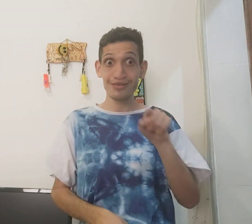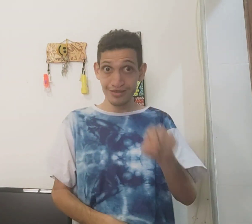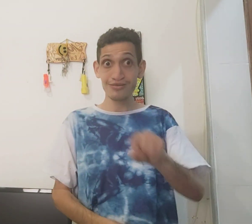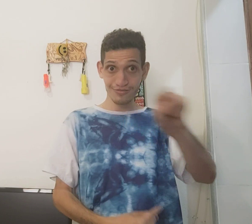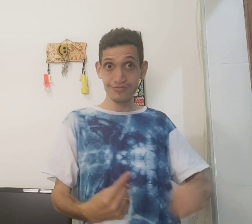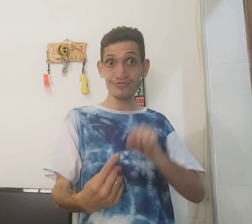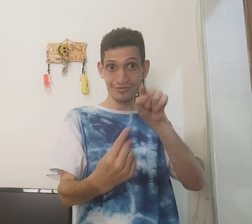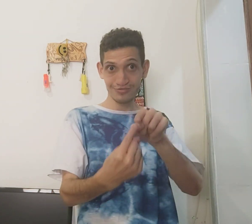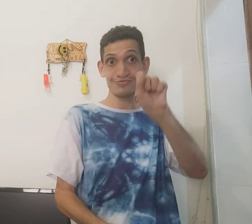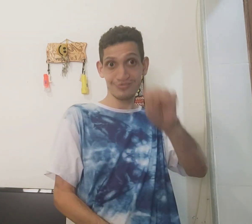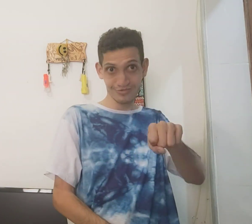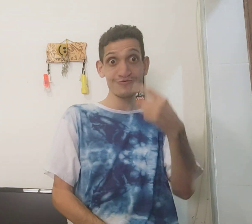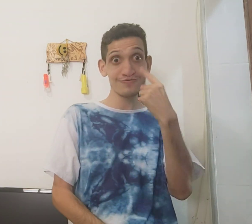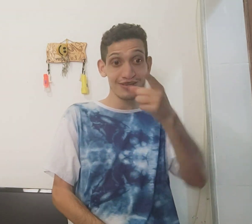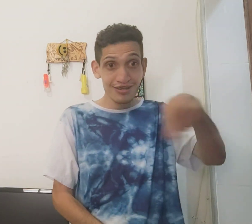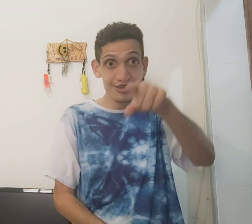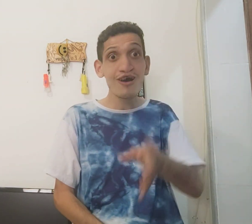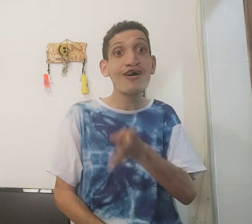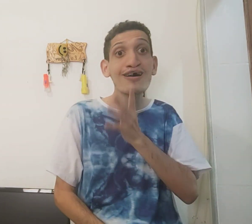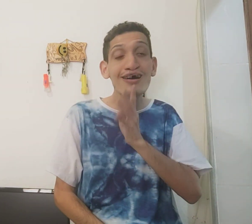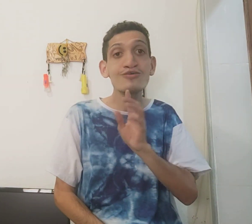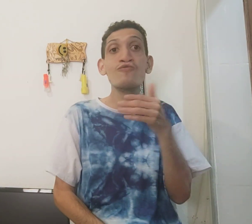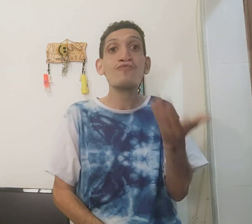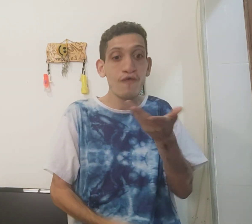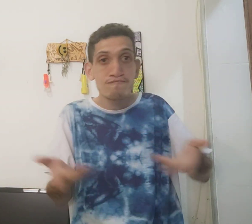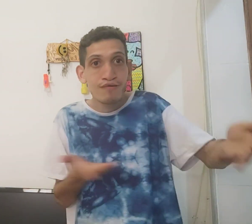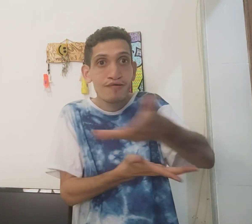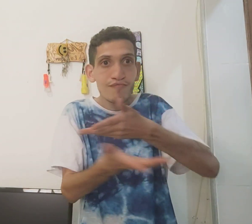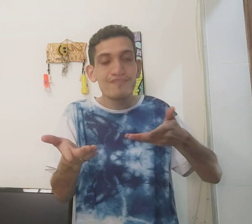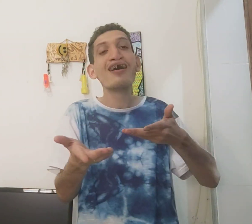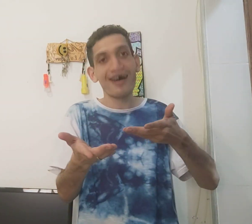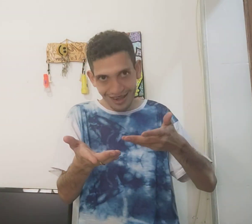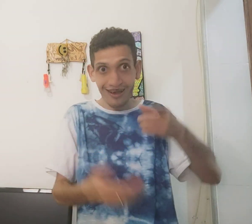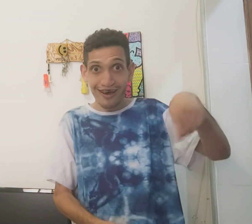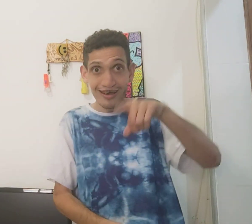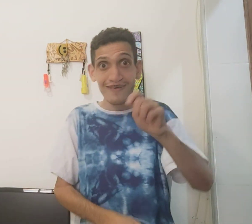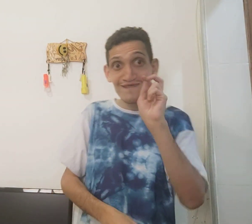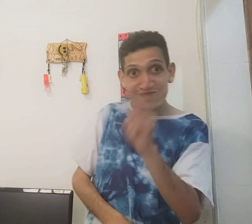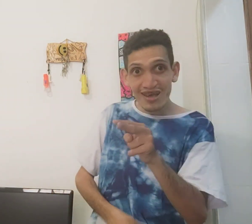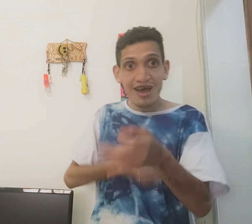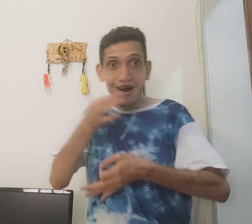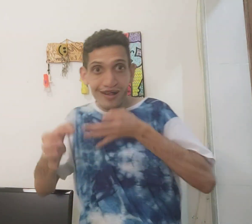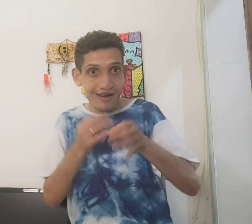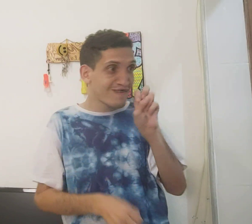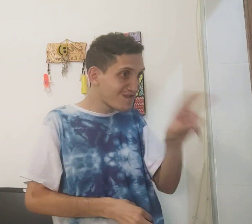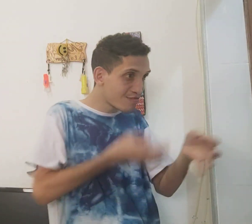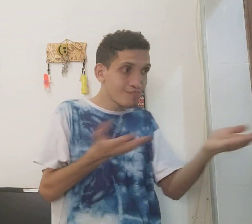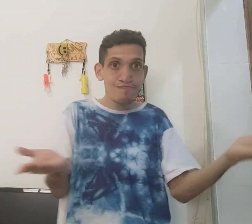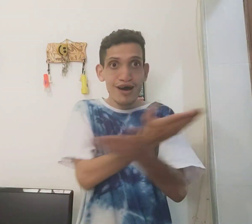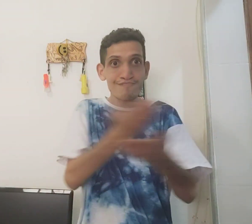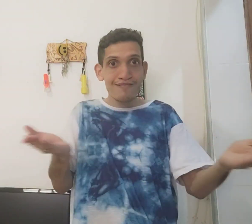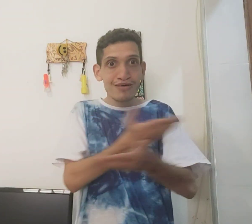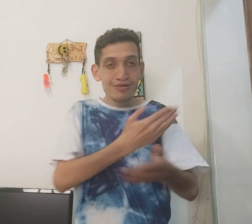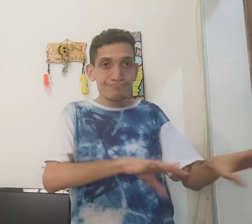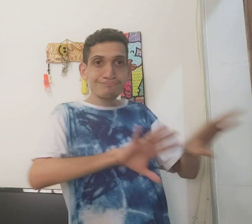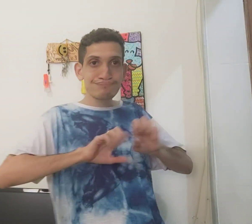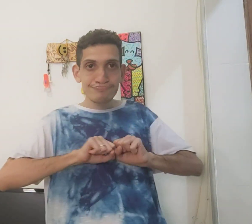porque são línguas diferentes. E esse é o objetivo. E dessa maneira a gente vai compartilhar o conhecimento. Você vai olhando os